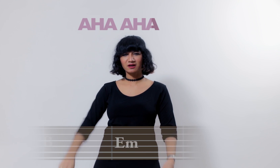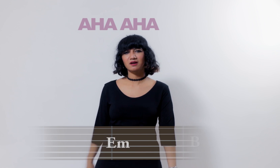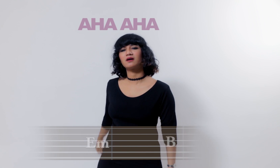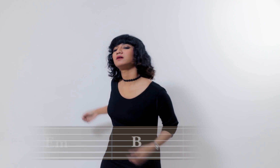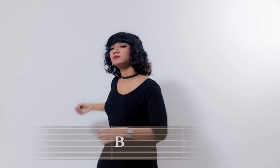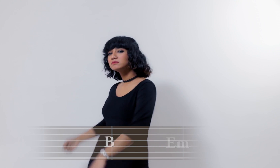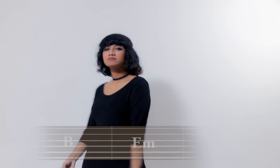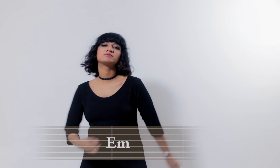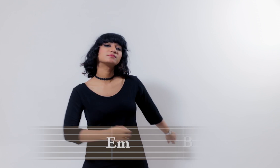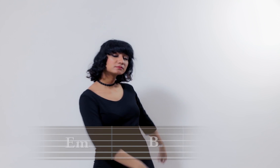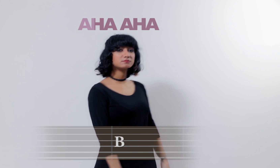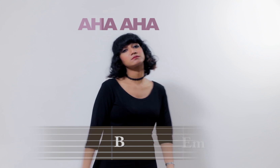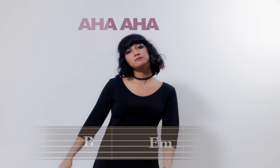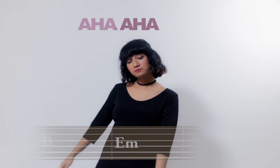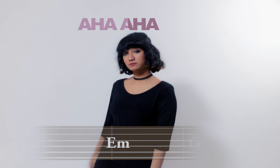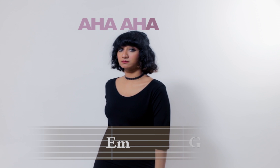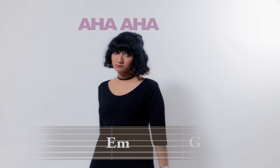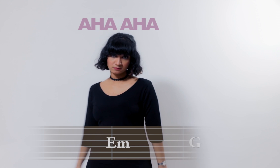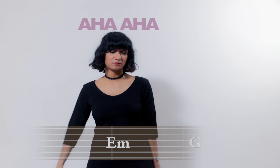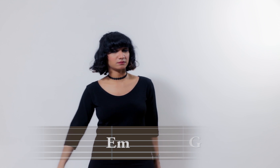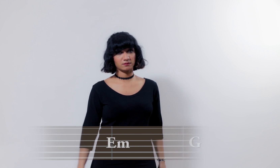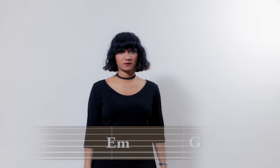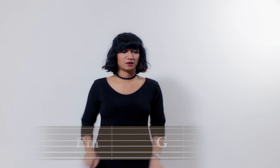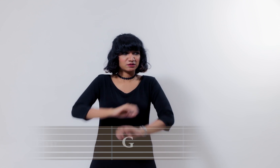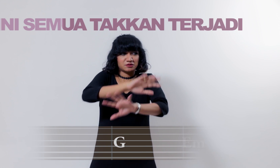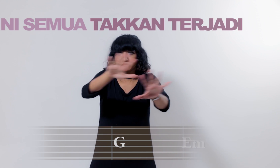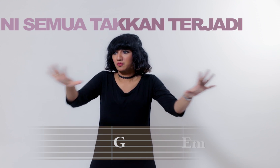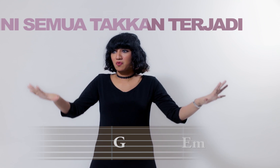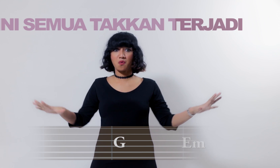semua berkata